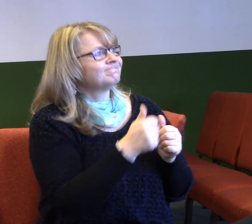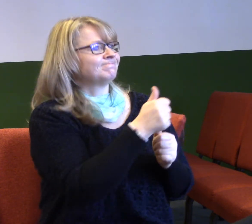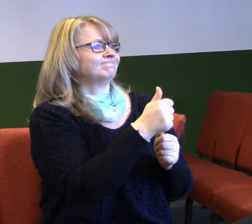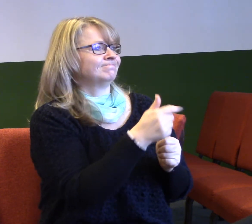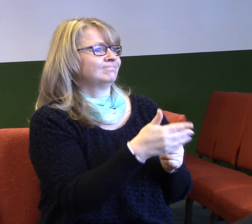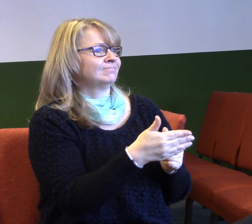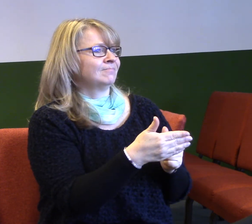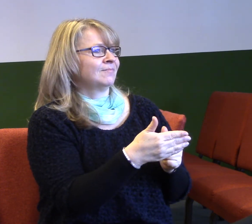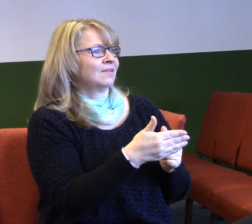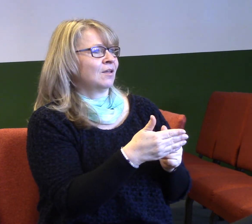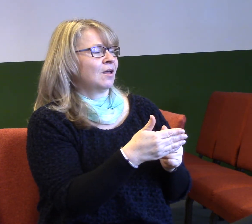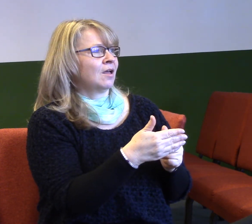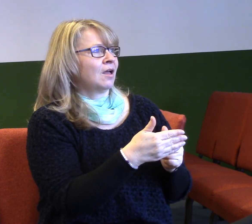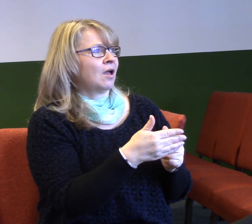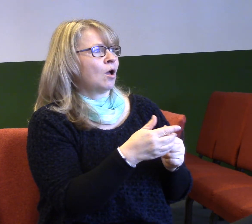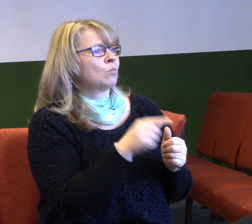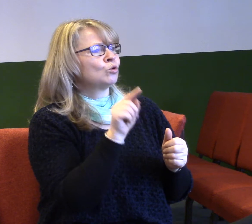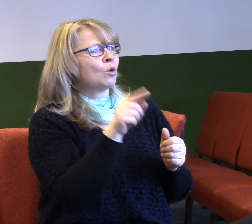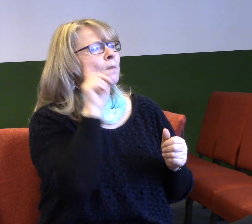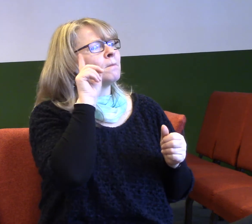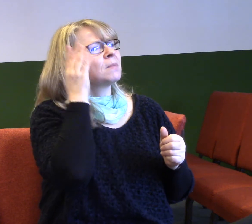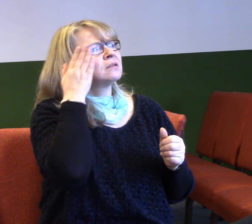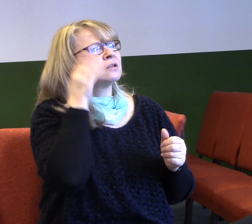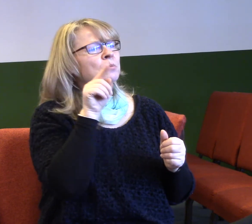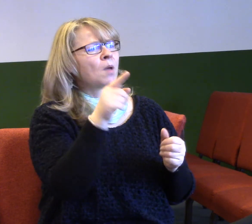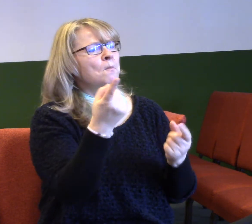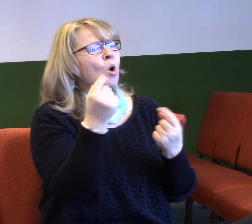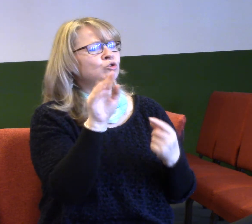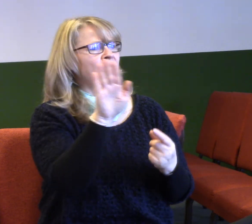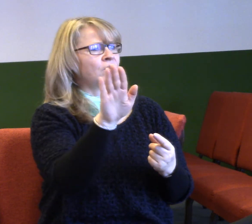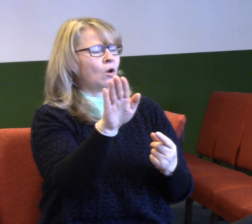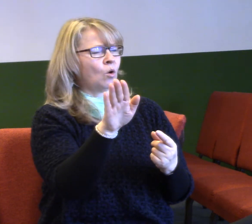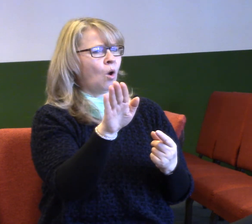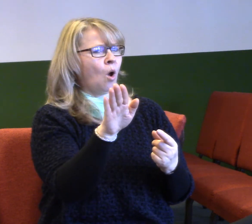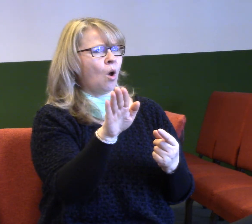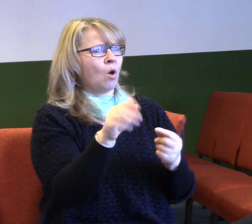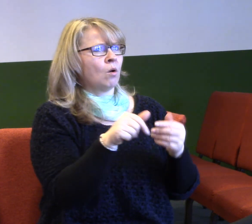pak jsme přesvědčeni o jejich motivech. On to určitě dělá, protože... Já vám pak nějaké motivy tady nabídnu.